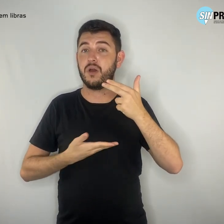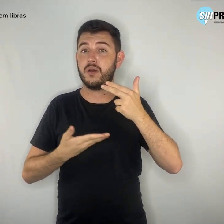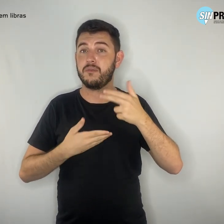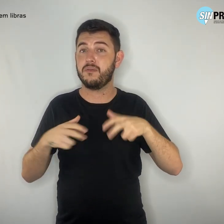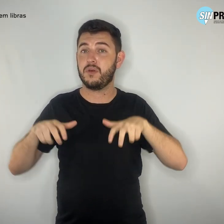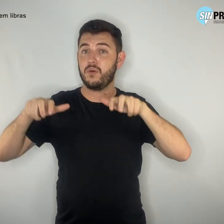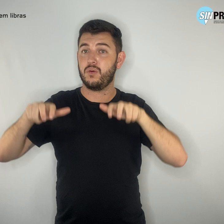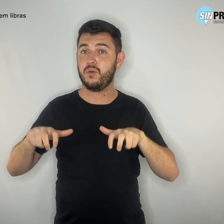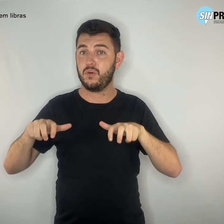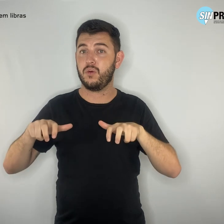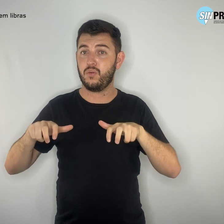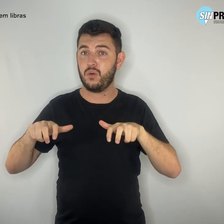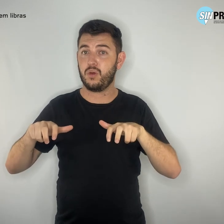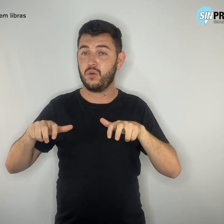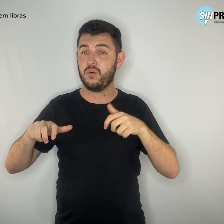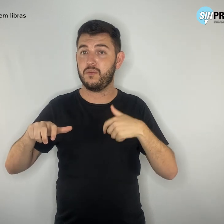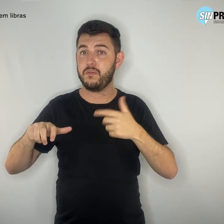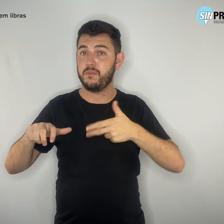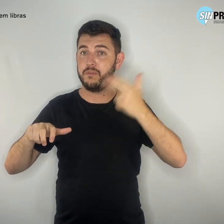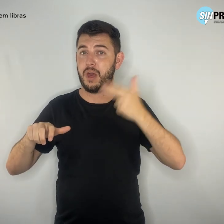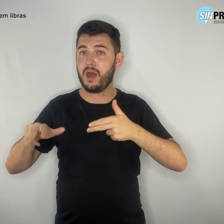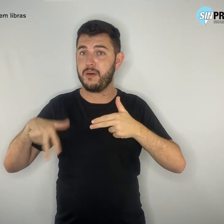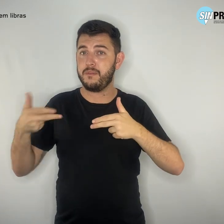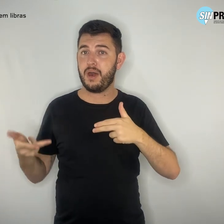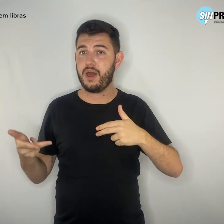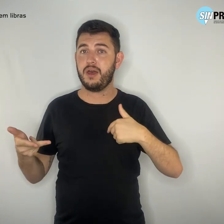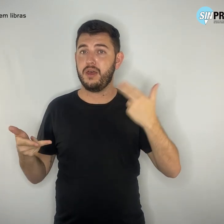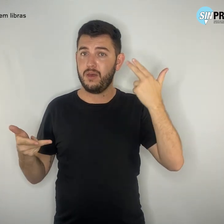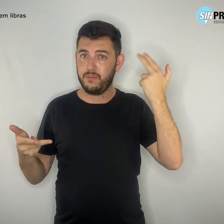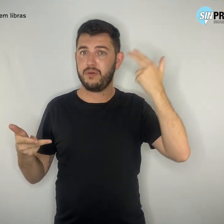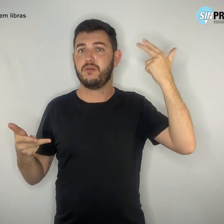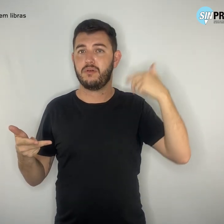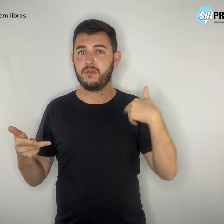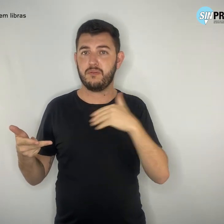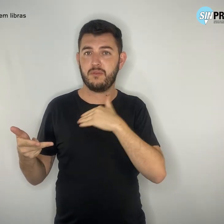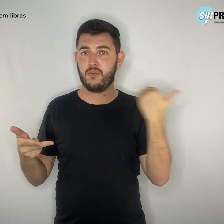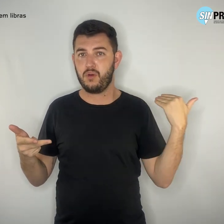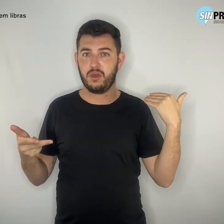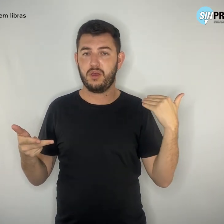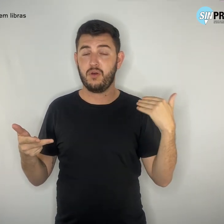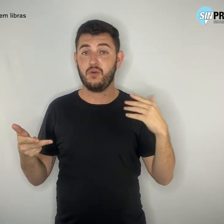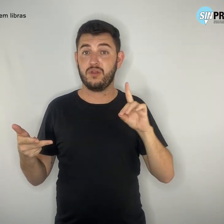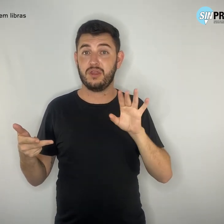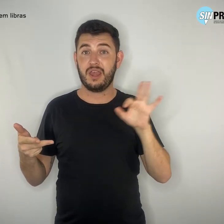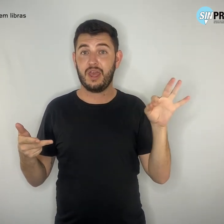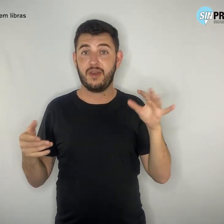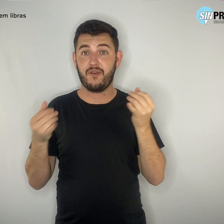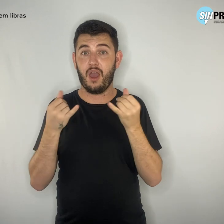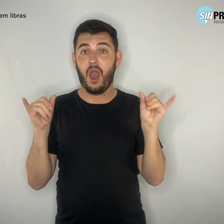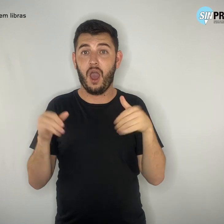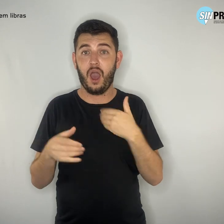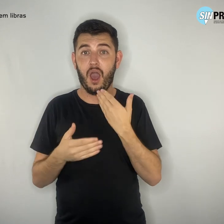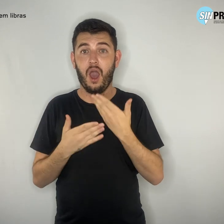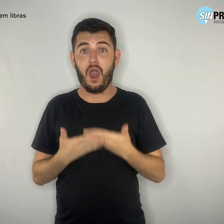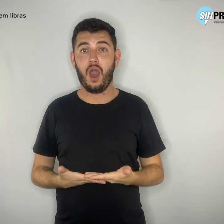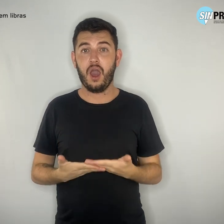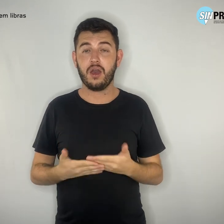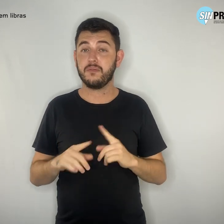tirou a própria vida, chocou o Distrito Federal. Embora, segundo o comando da polícia, não